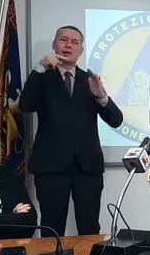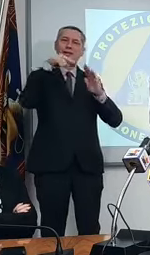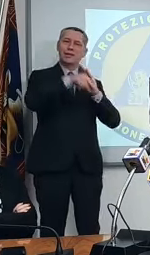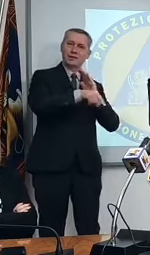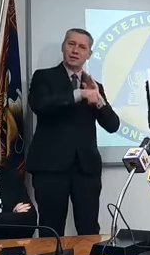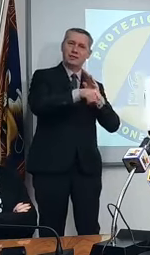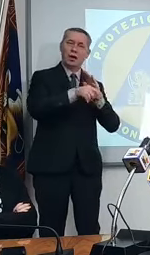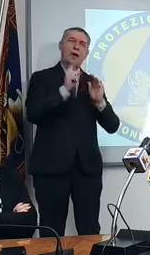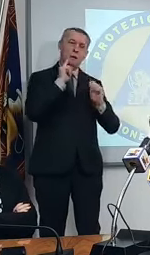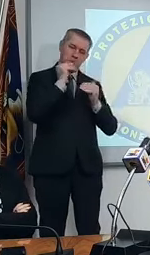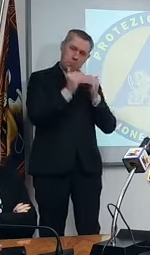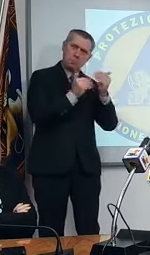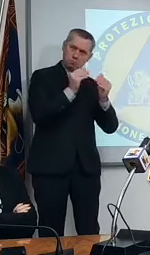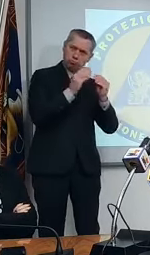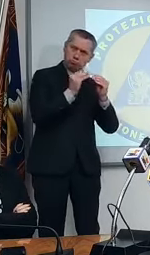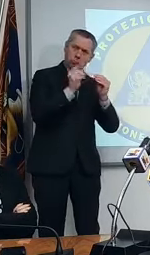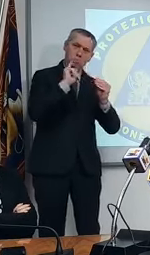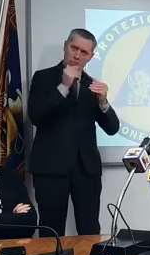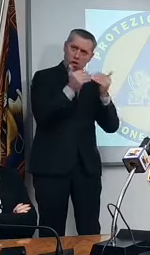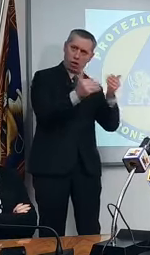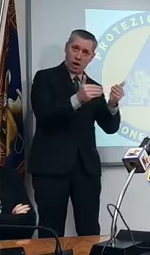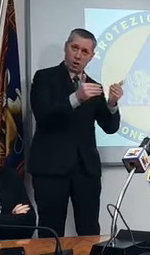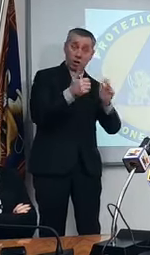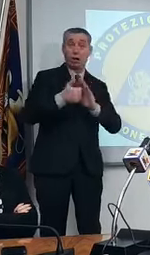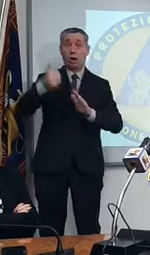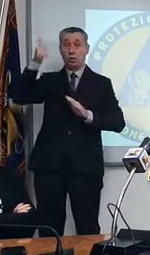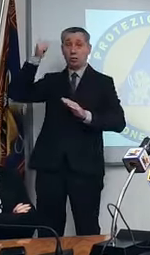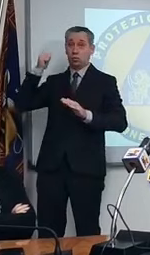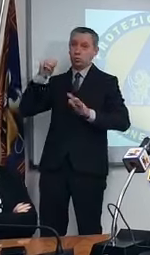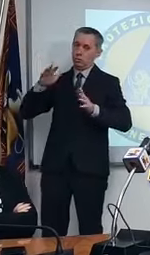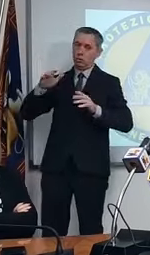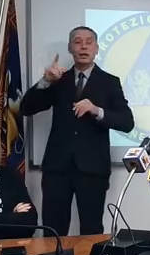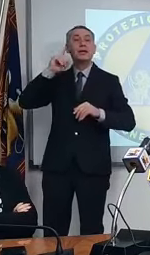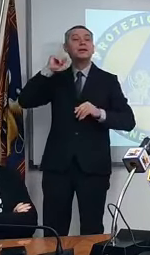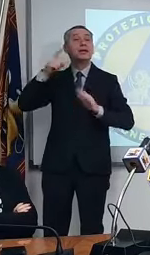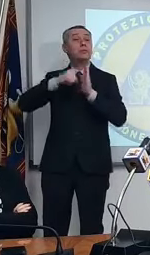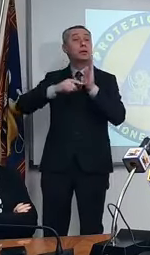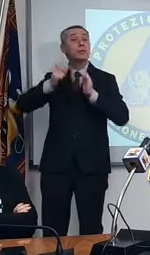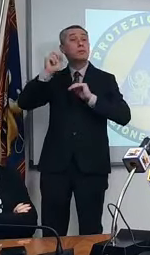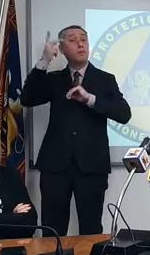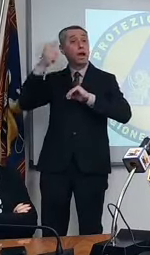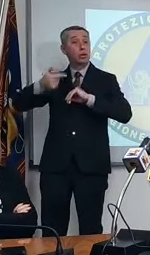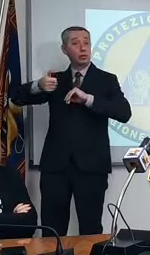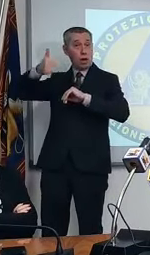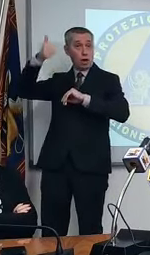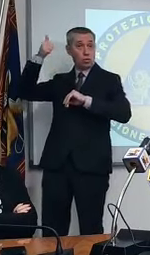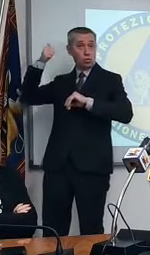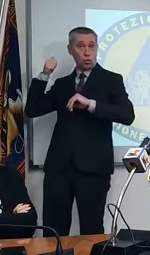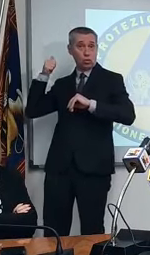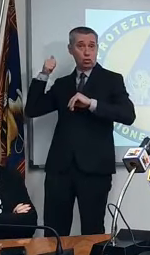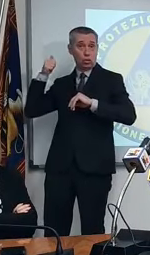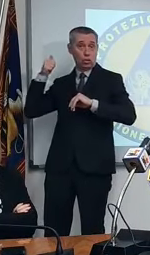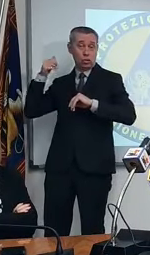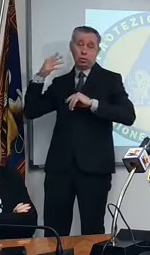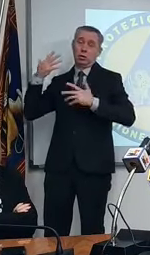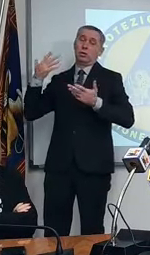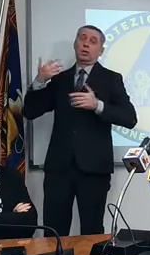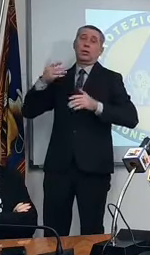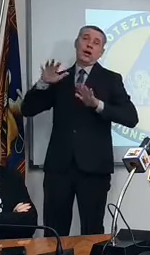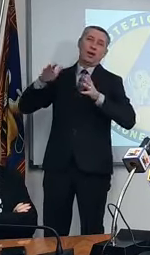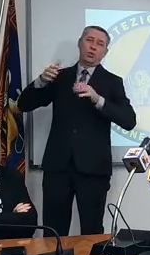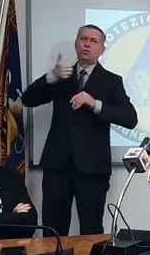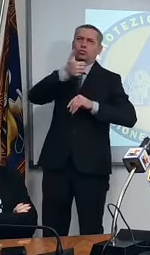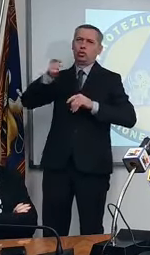marzo dell'anno scorso. Vi ricordo che se fossimo a marzo dell'anno scorso noi lasceremo a piedi almeno 100 persone, non